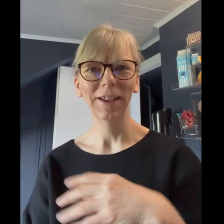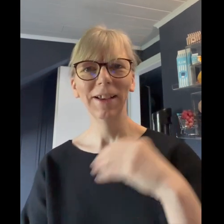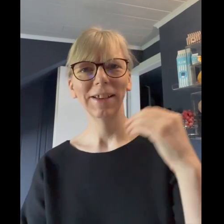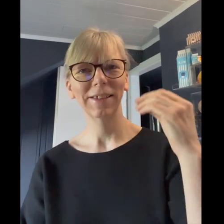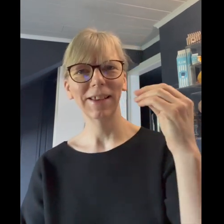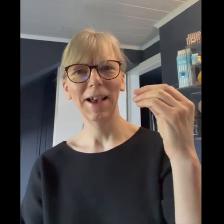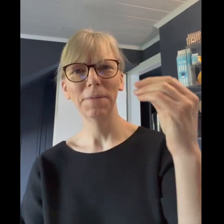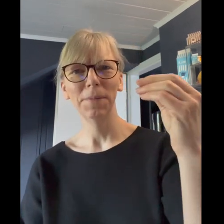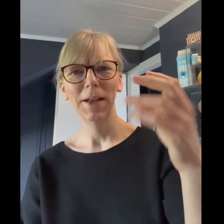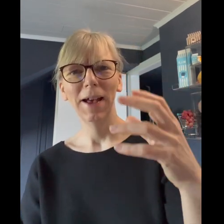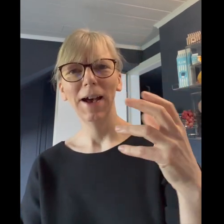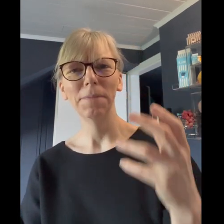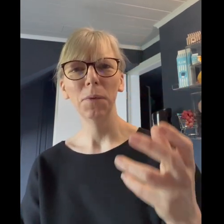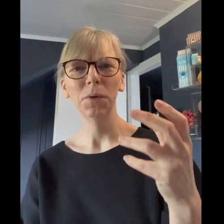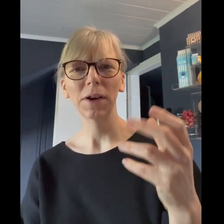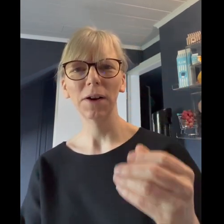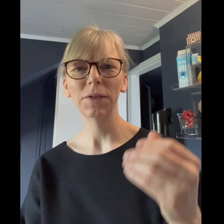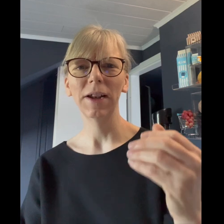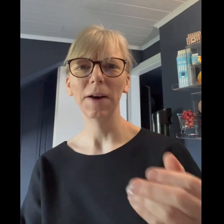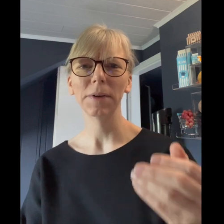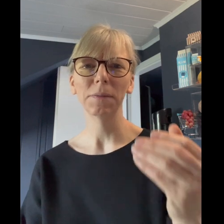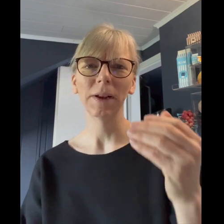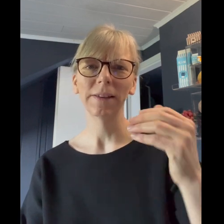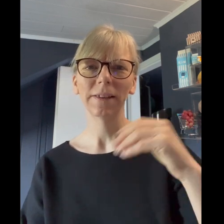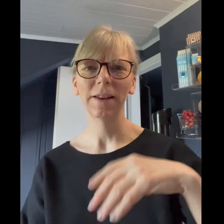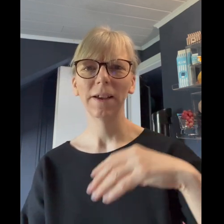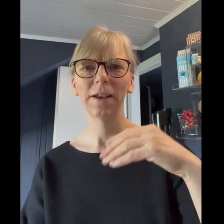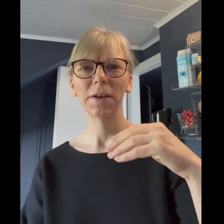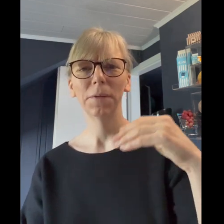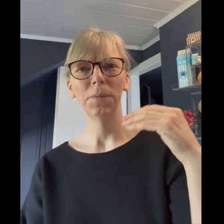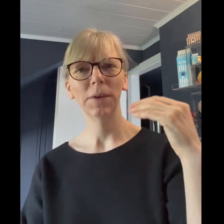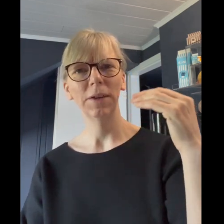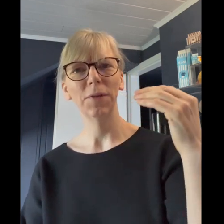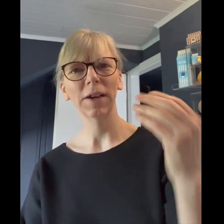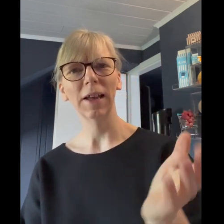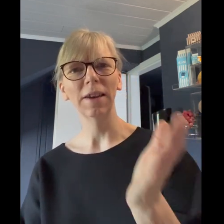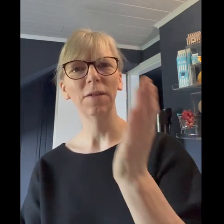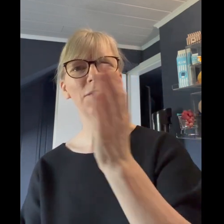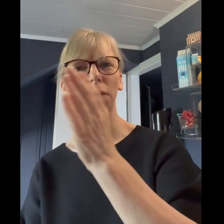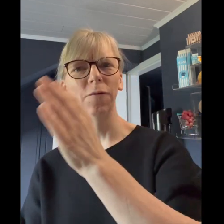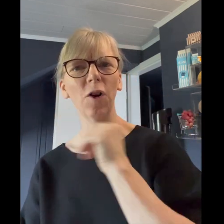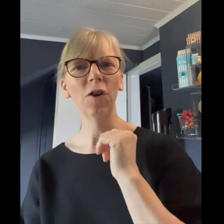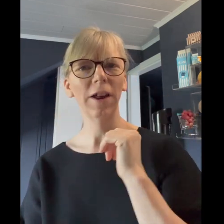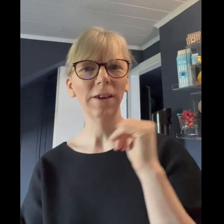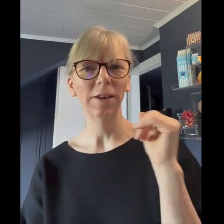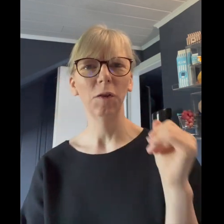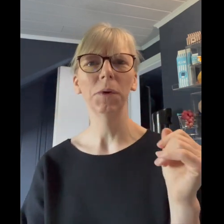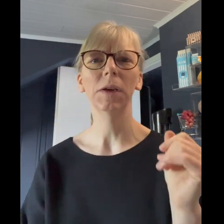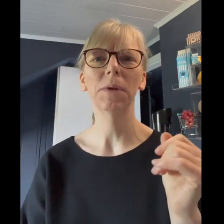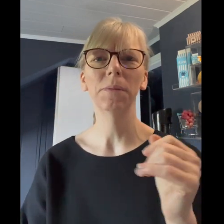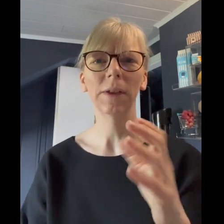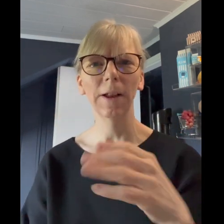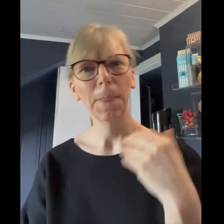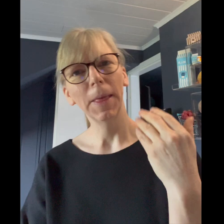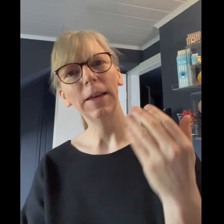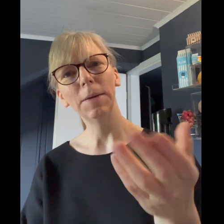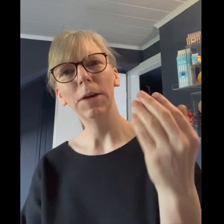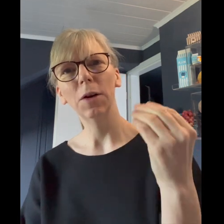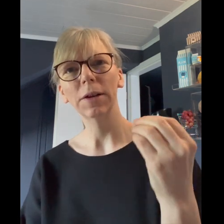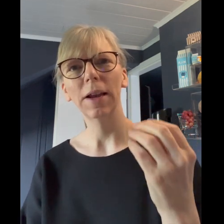dass am montag auf den arbeitsplätzen die varianten vom wochenende die übrig geblieben sind nehmen die leute alle